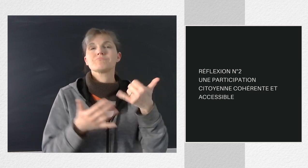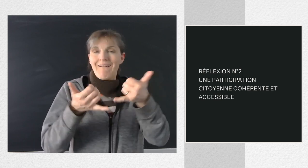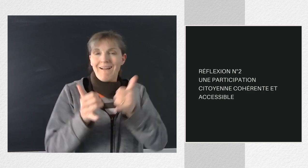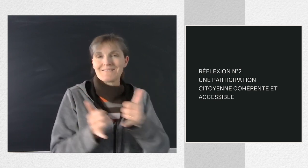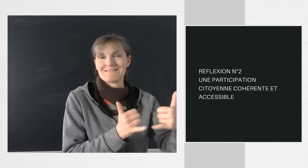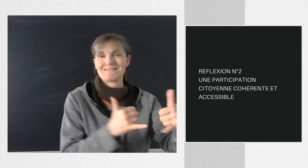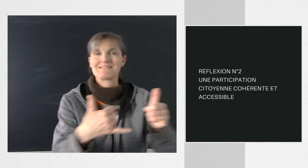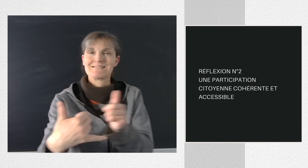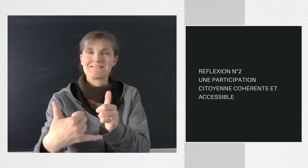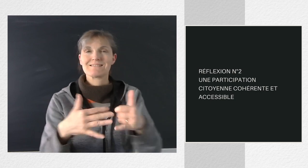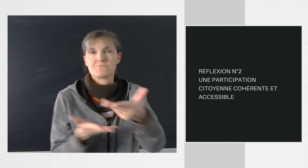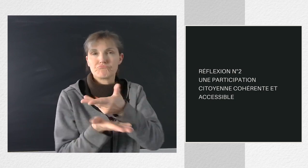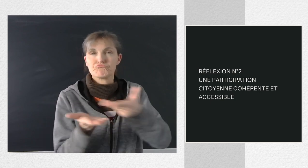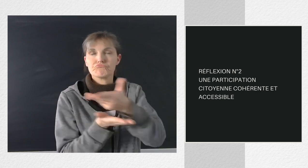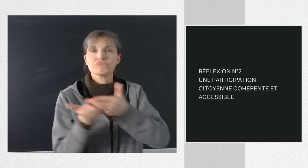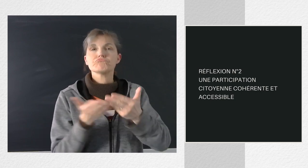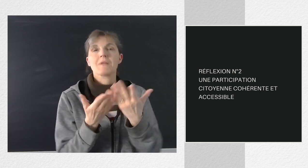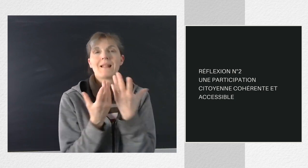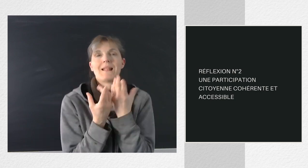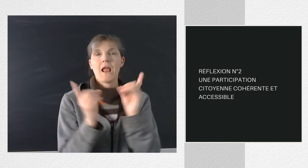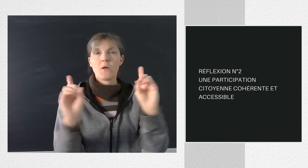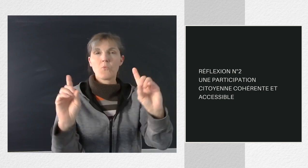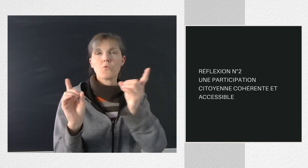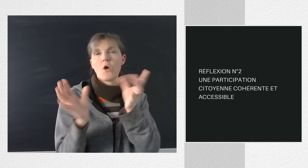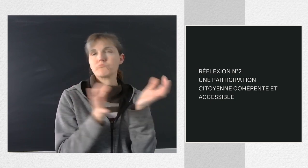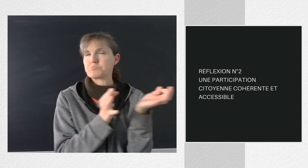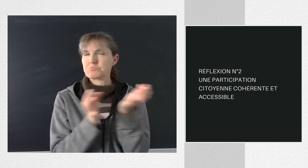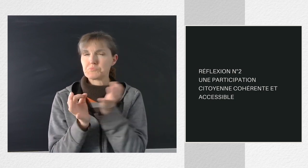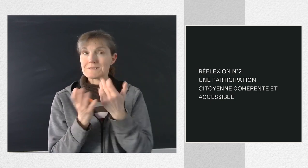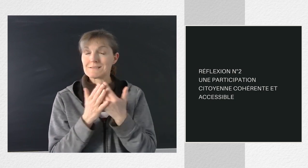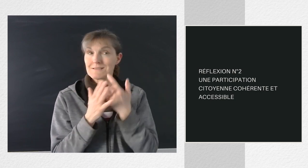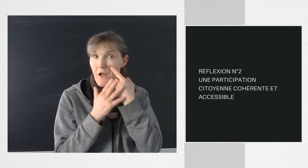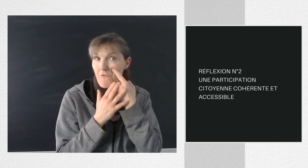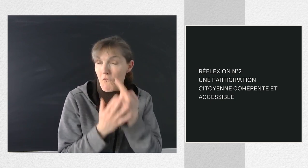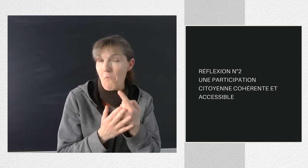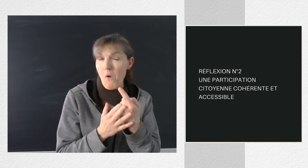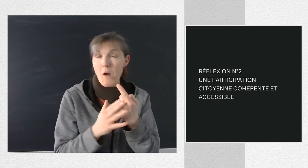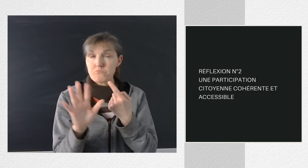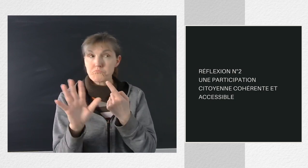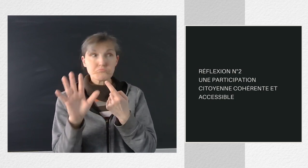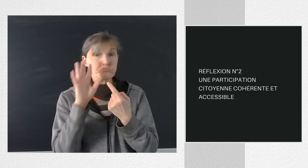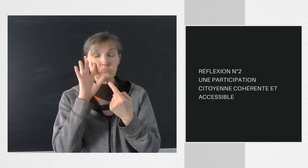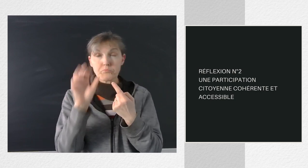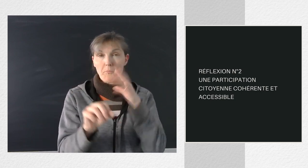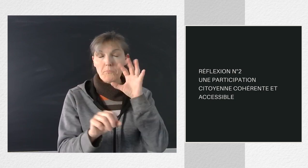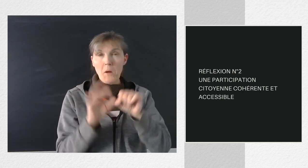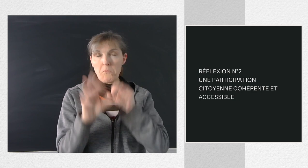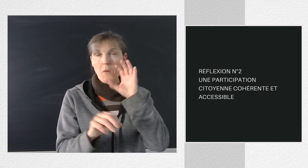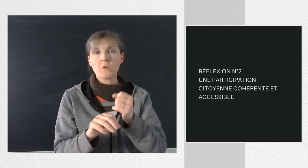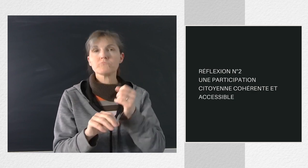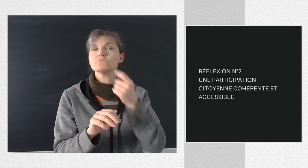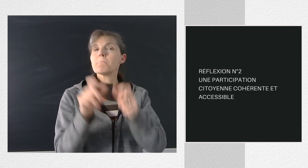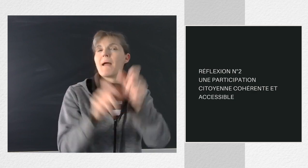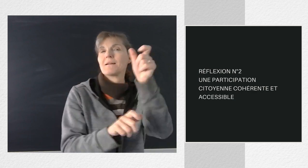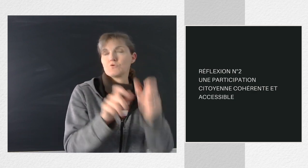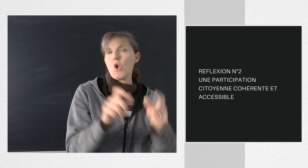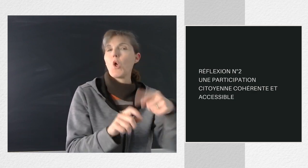démocratie permanente avaient permis d'identifier les attentes citoyennes et de poser les